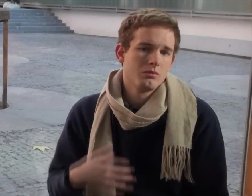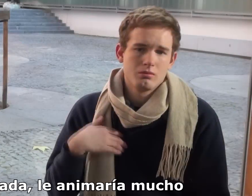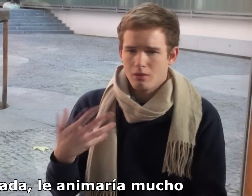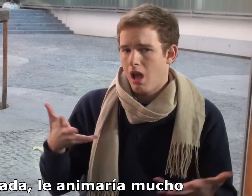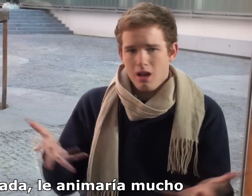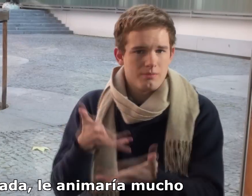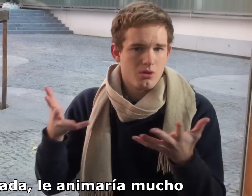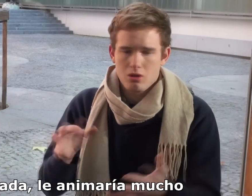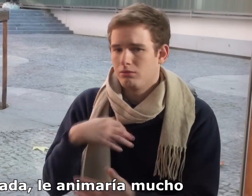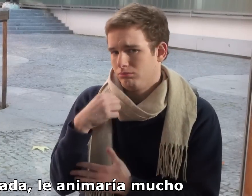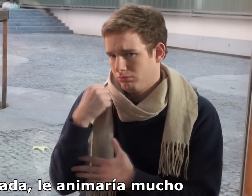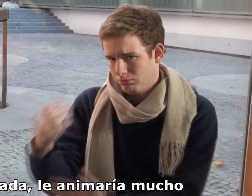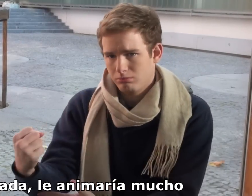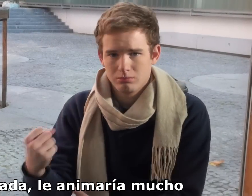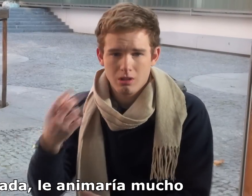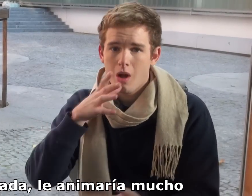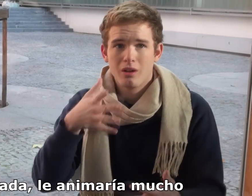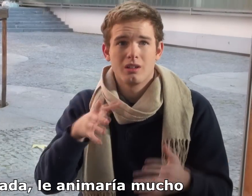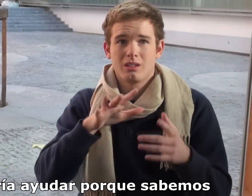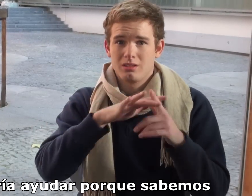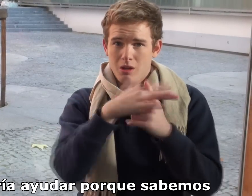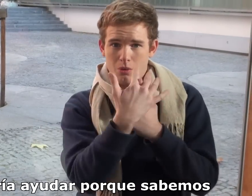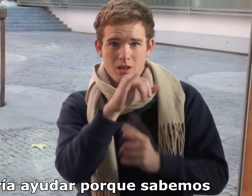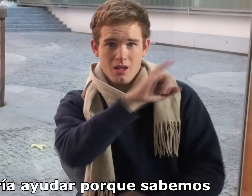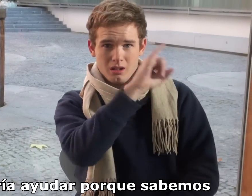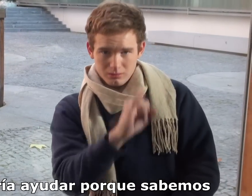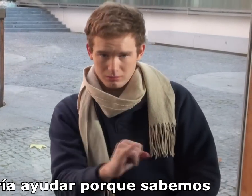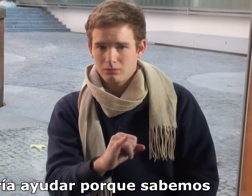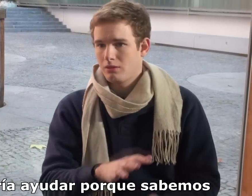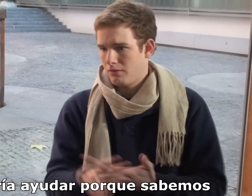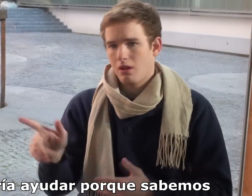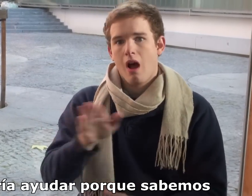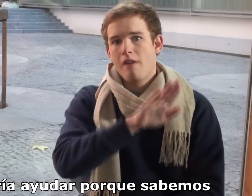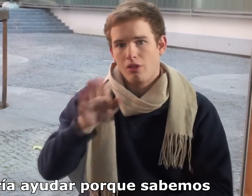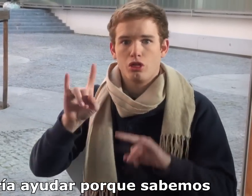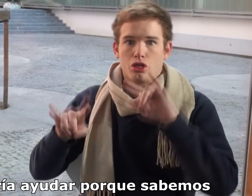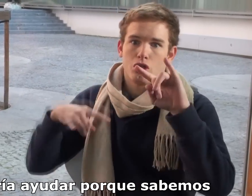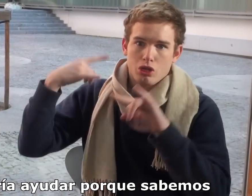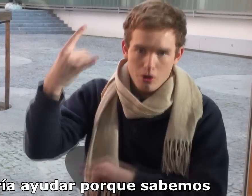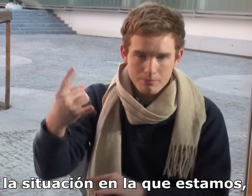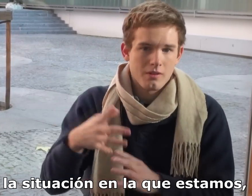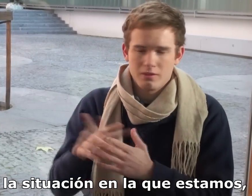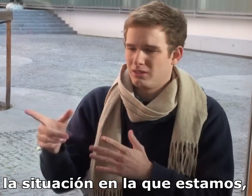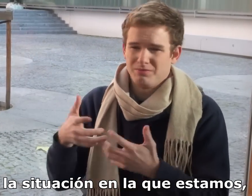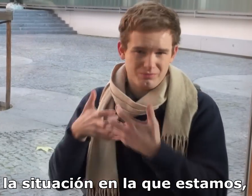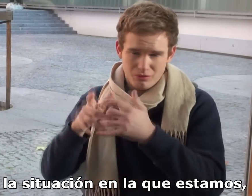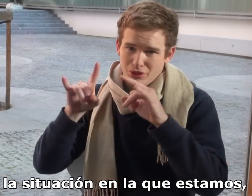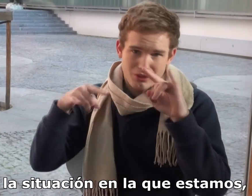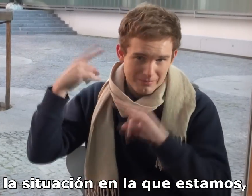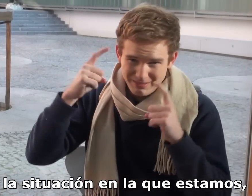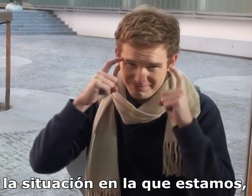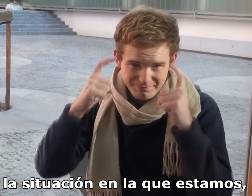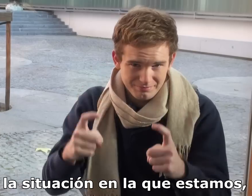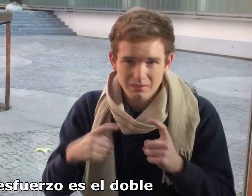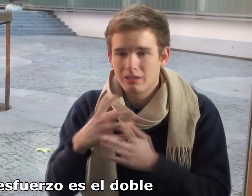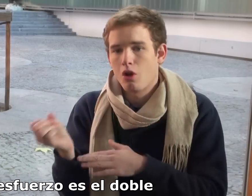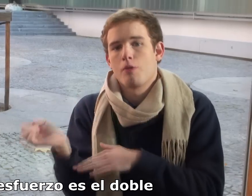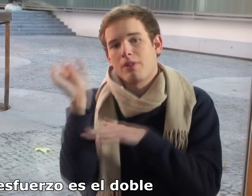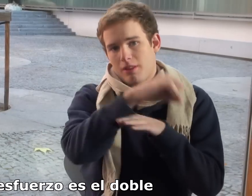Pues nada, le animaría mucho, le intentaría ayudar, porque sabemos que ahora en la situación en la que estamos, el esfuerzo